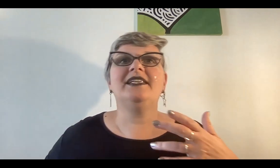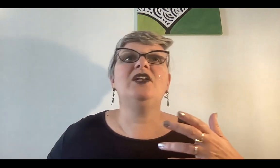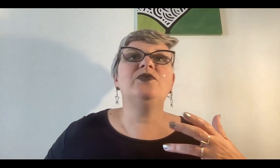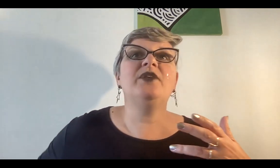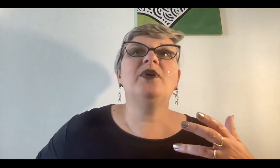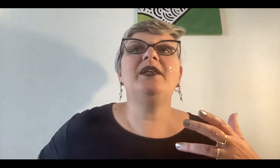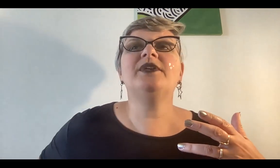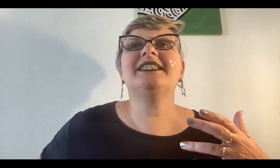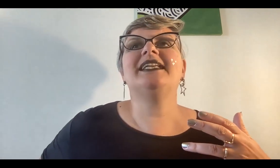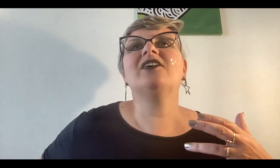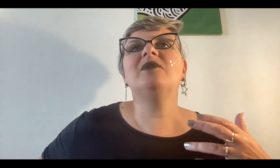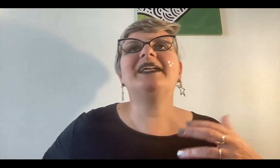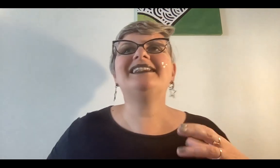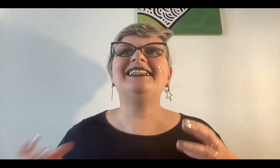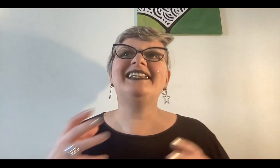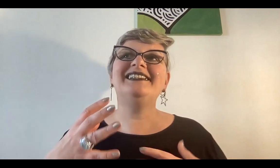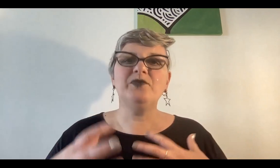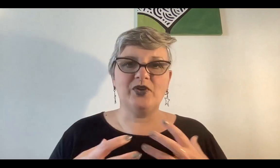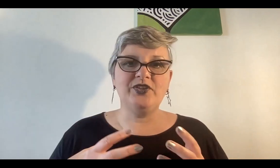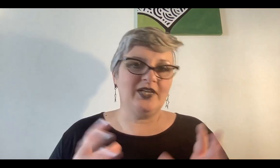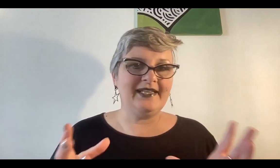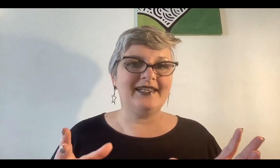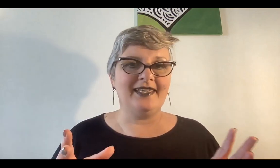serían luna nueva y luna llena como para entender un poquito la energía